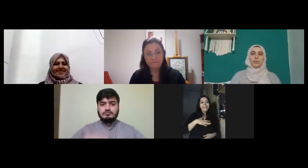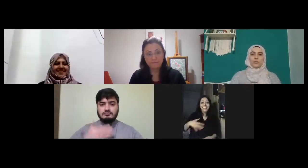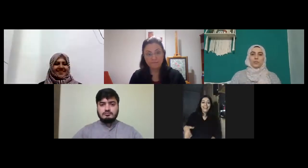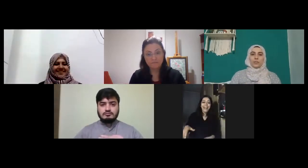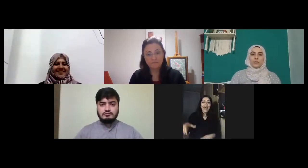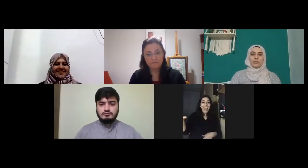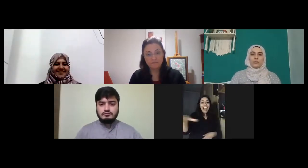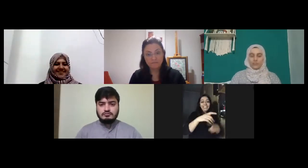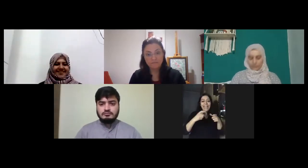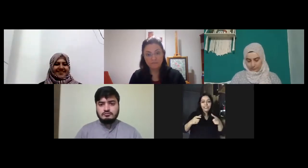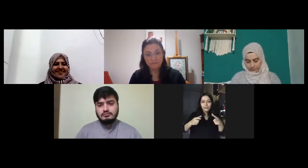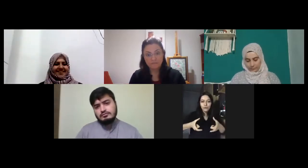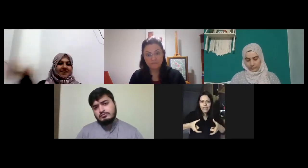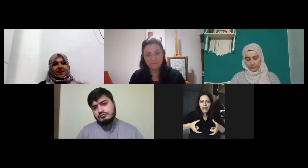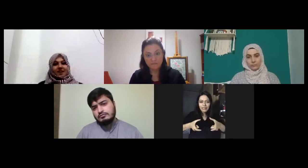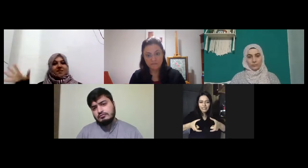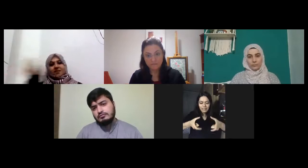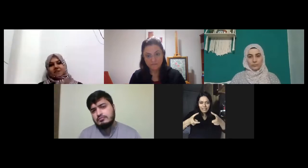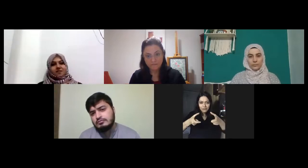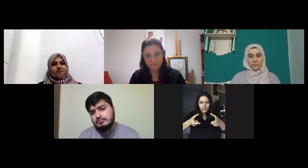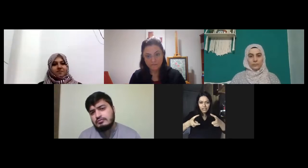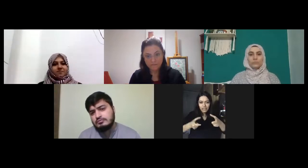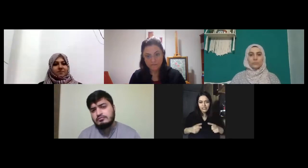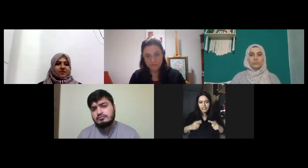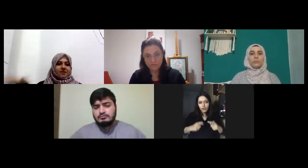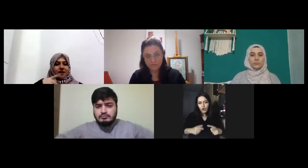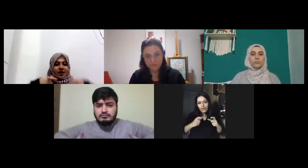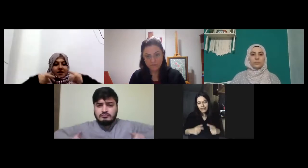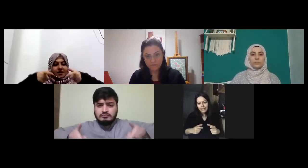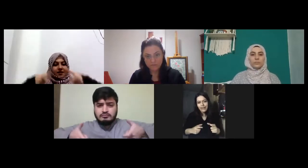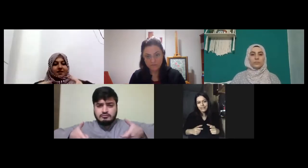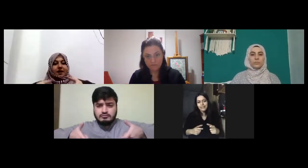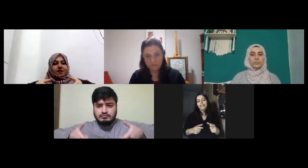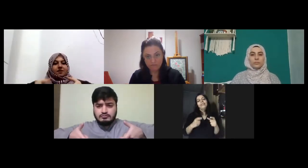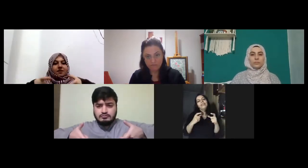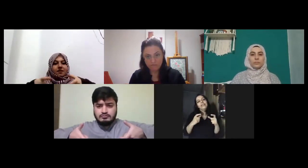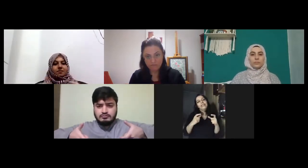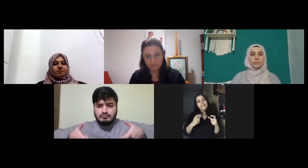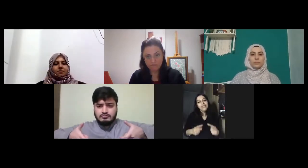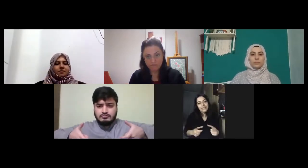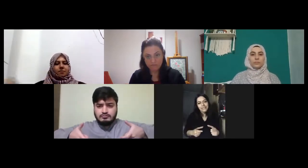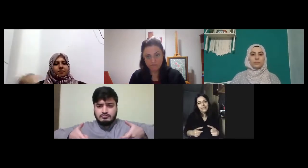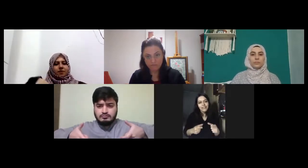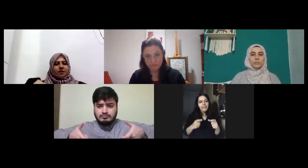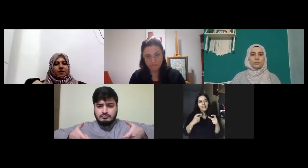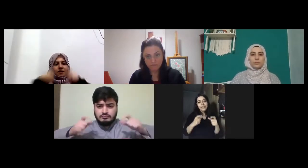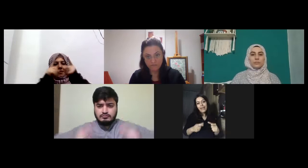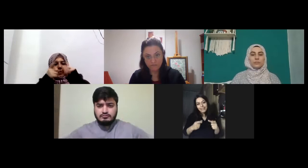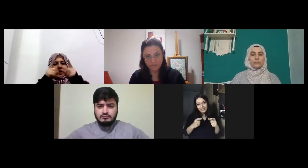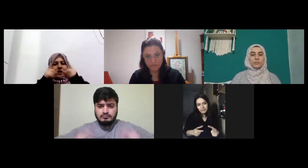her yerde bu yer mekan ellerim c şeklinde şöyle neredesin neresi neredeyim